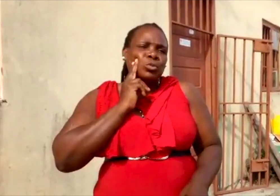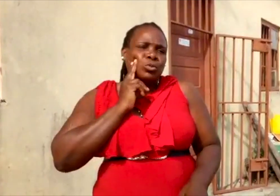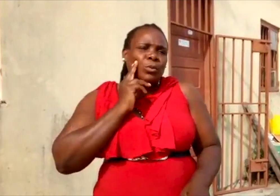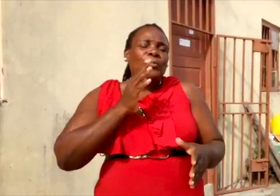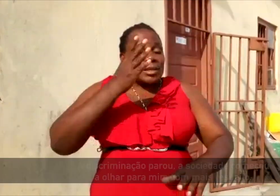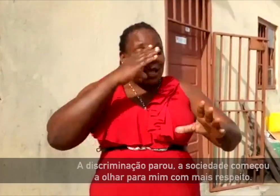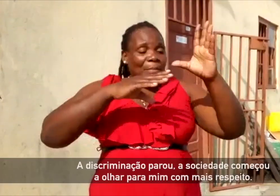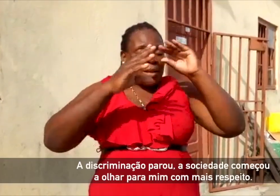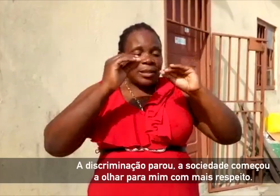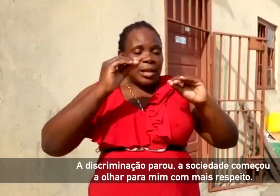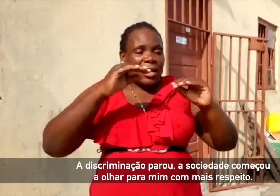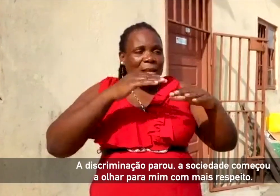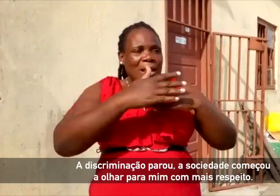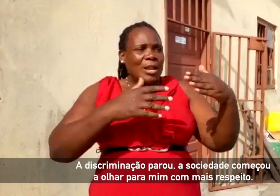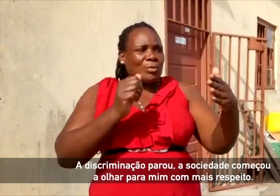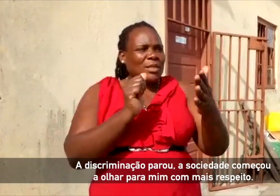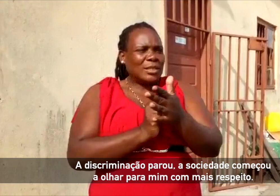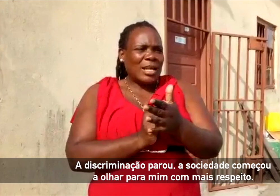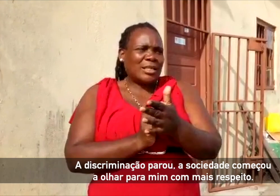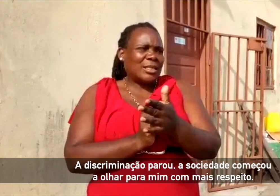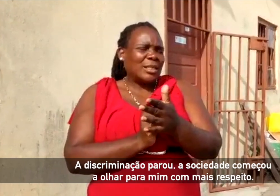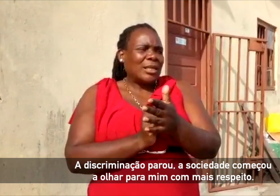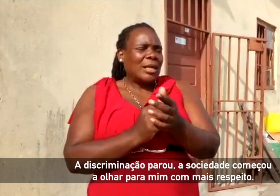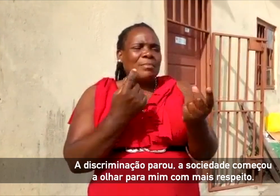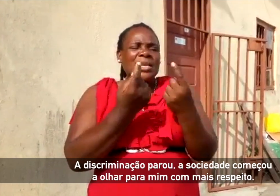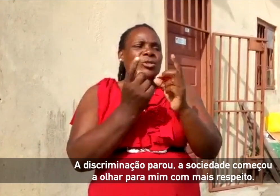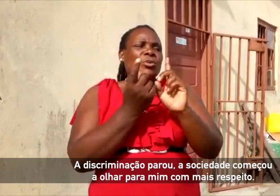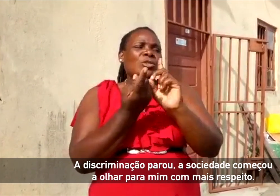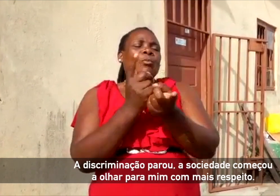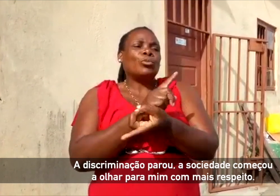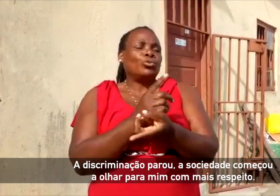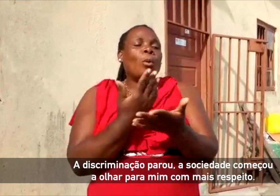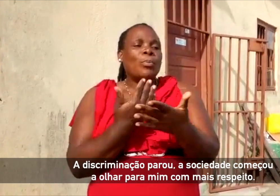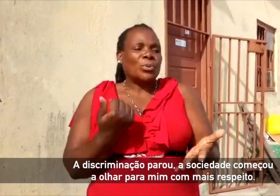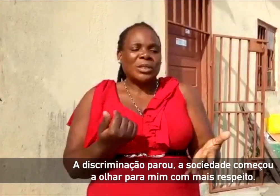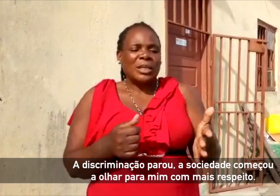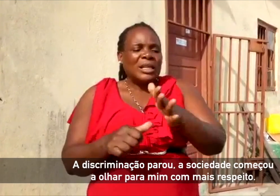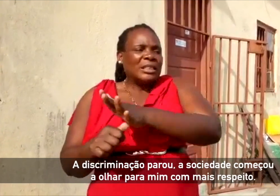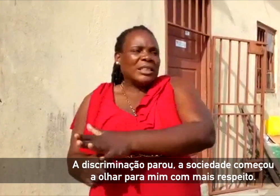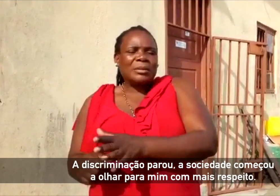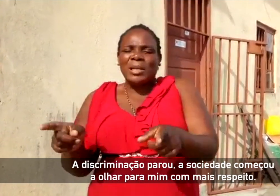A discriminação parou. A sociedade começou a olhar para mim com mais respeito.